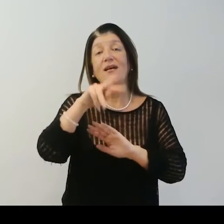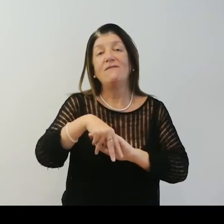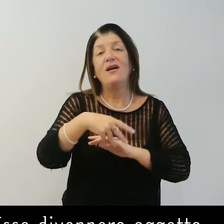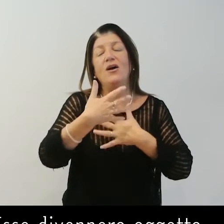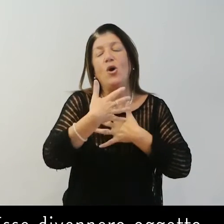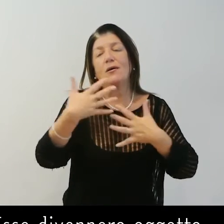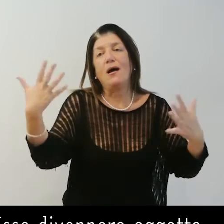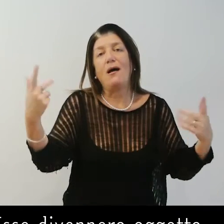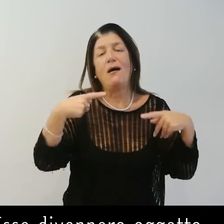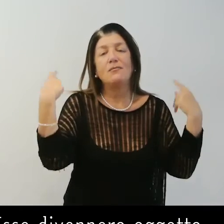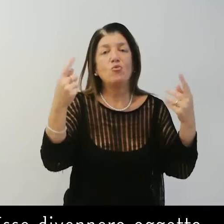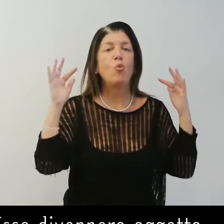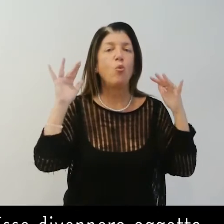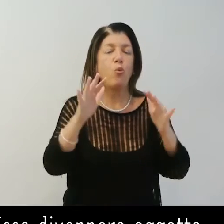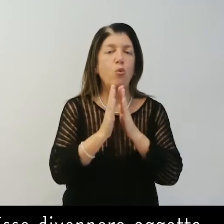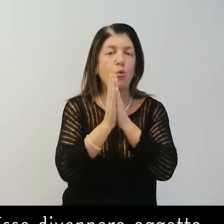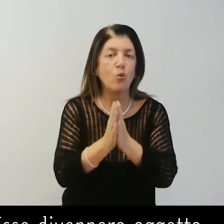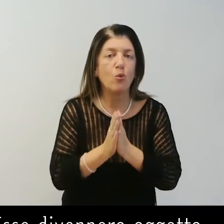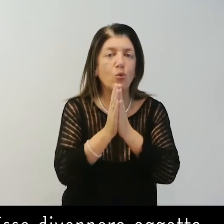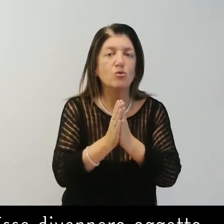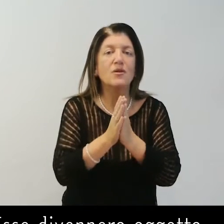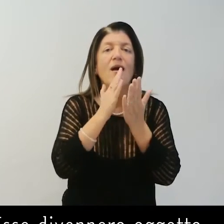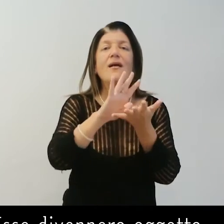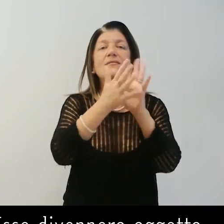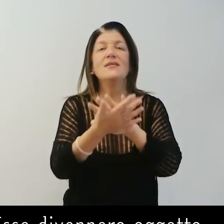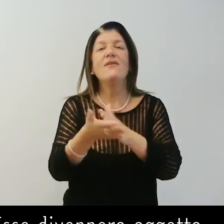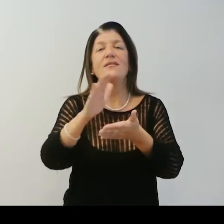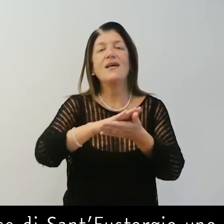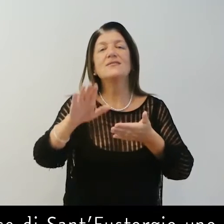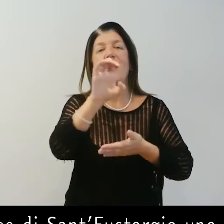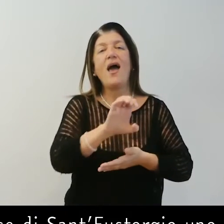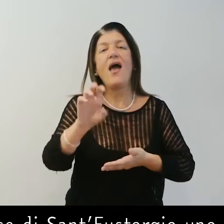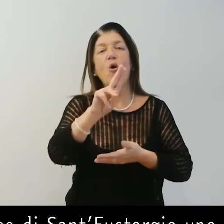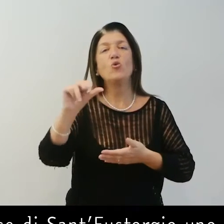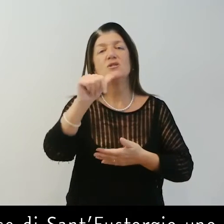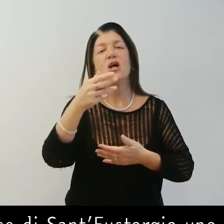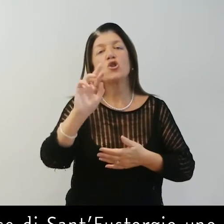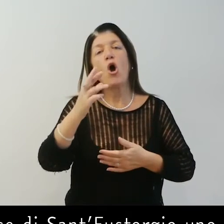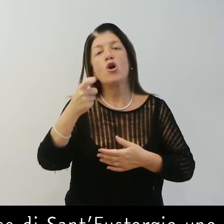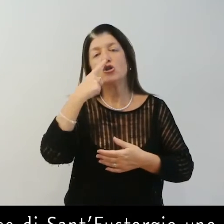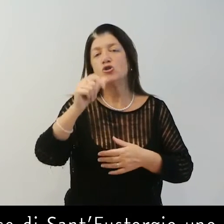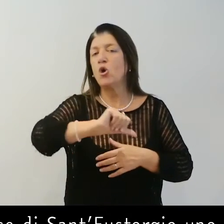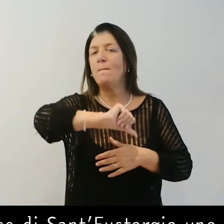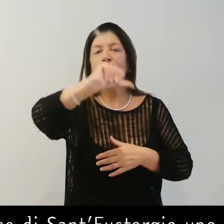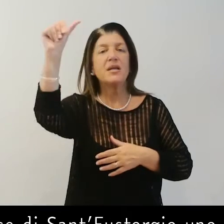esse divennero oggetto di grande venerazione ciò fece di San Teustorgio uno dei più